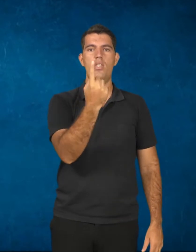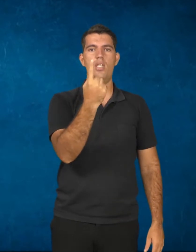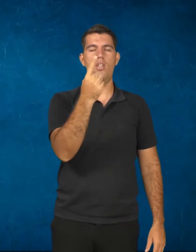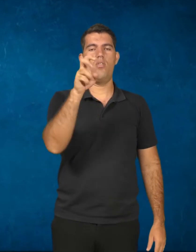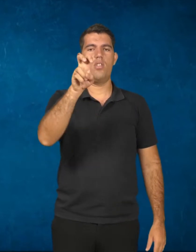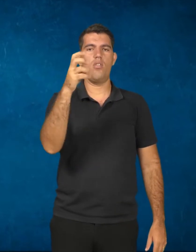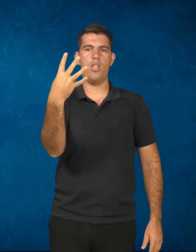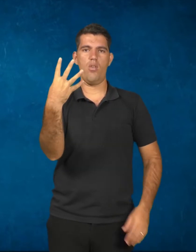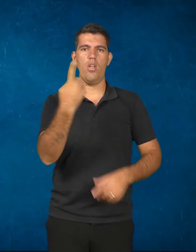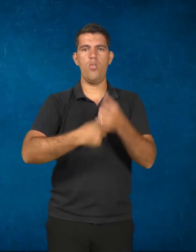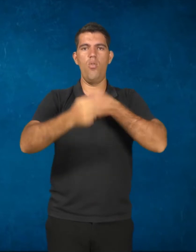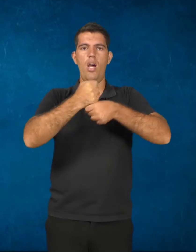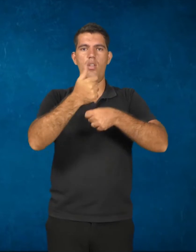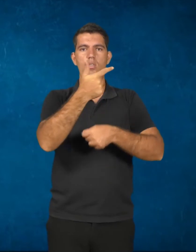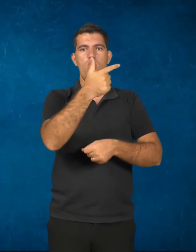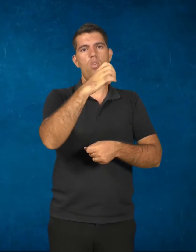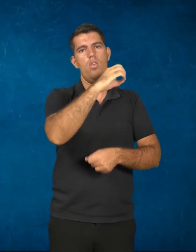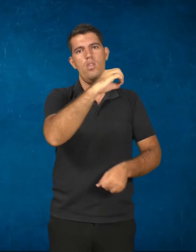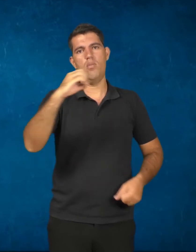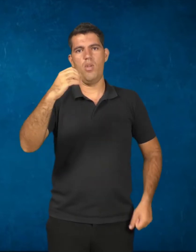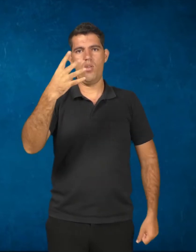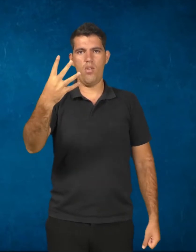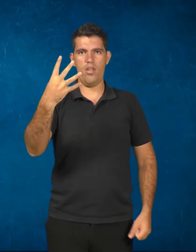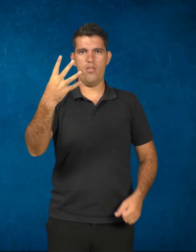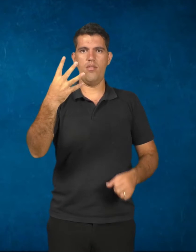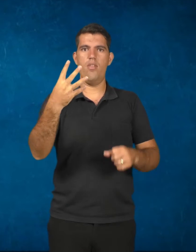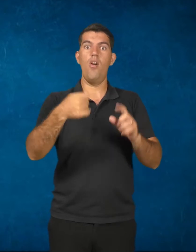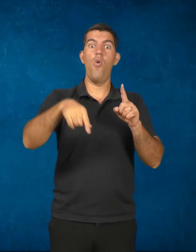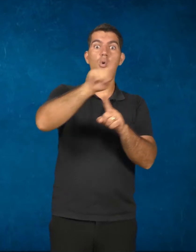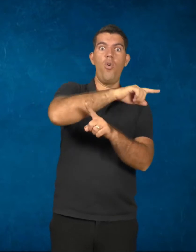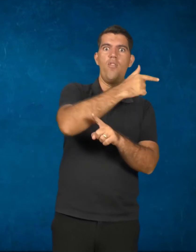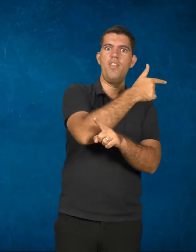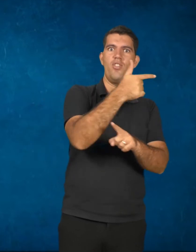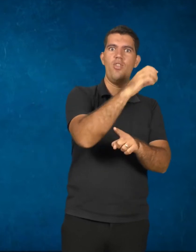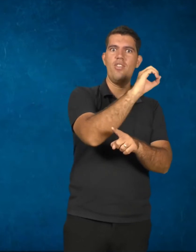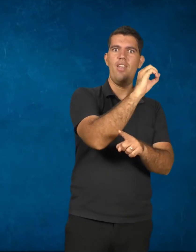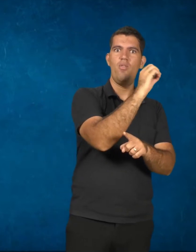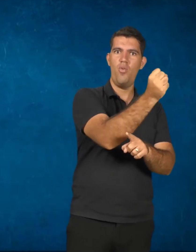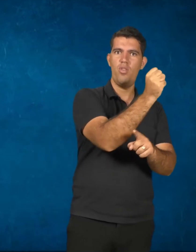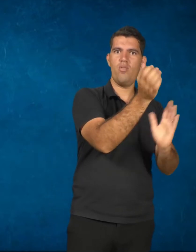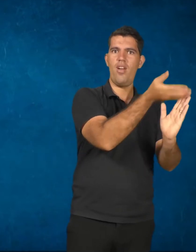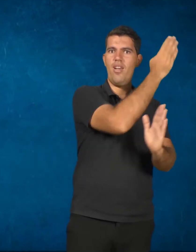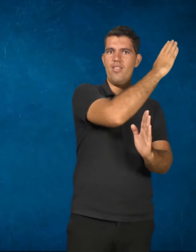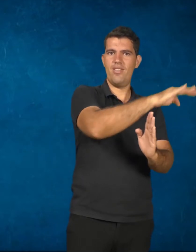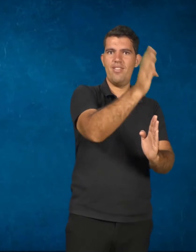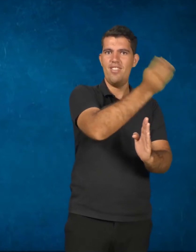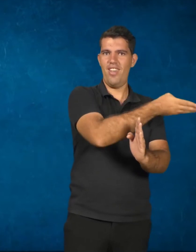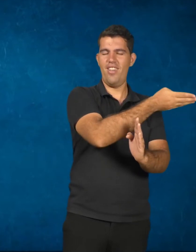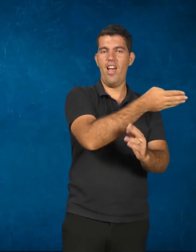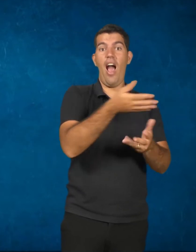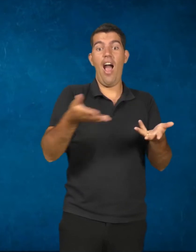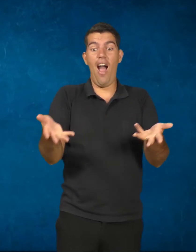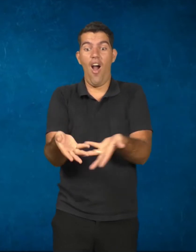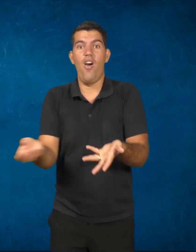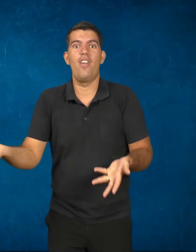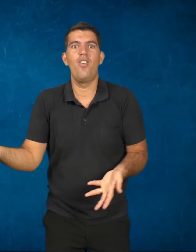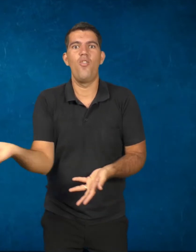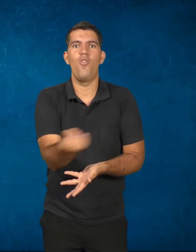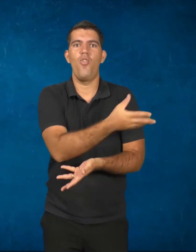de 2004. E ele revoga o 2208 e traz de volta uma nova possibilidade de integração do ensino